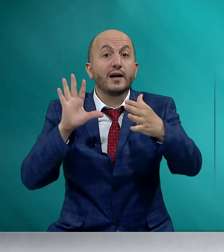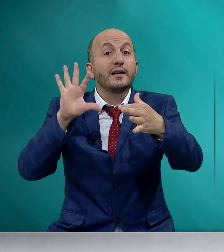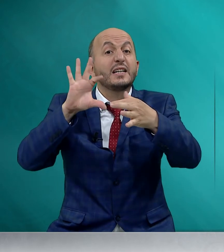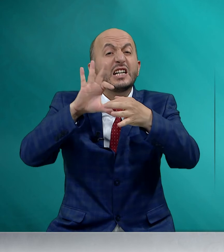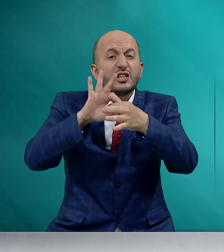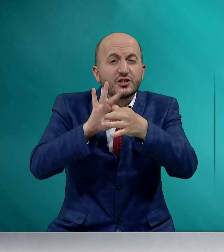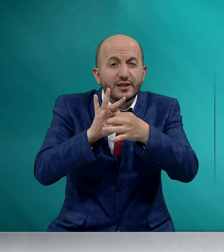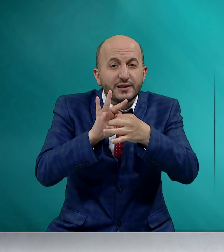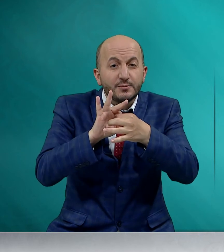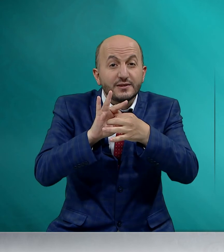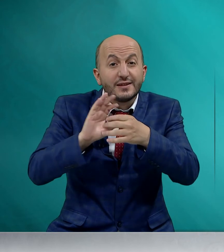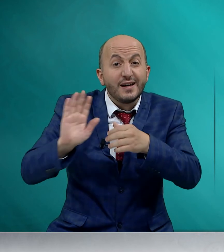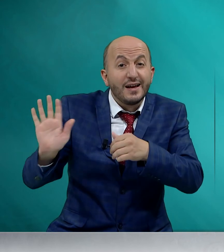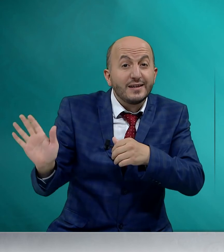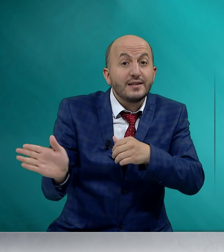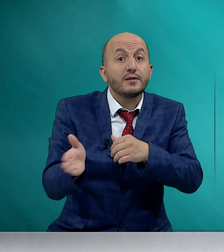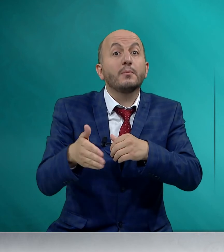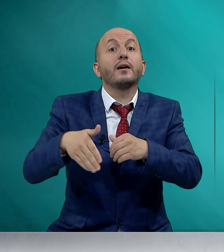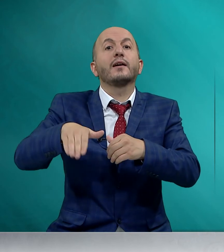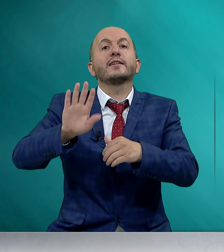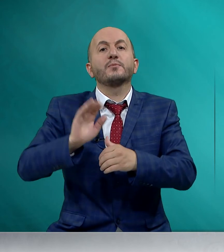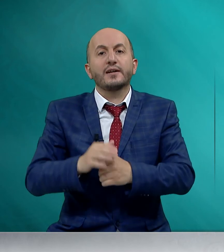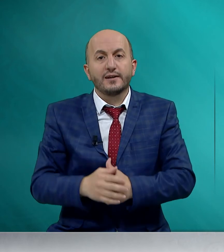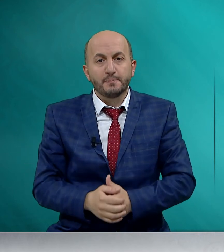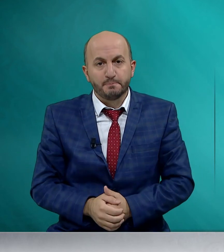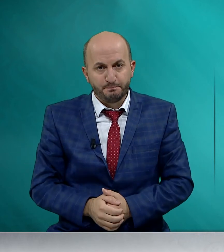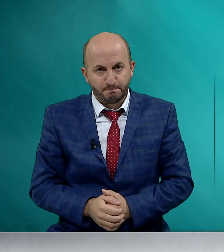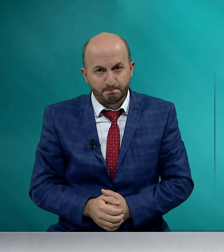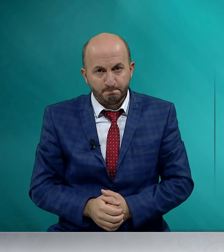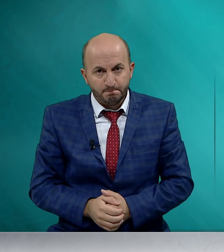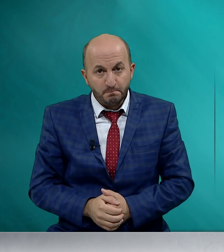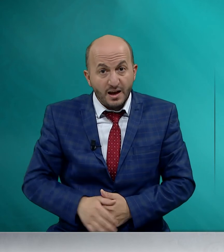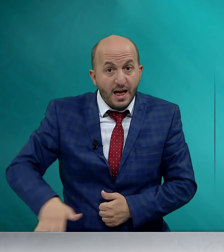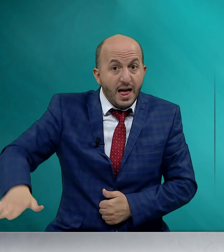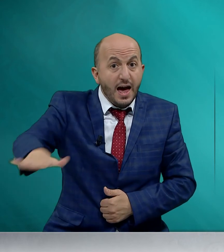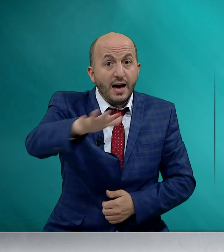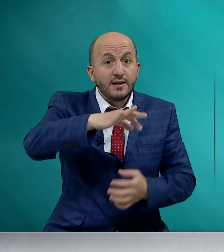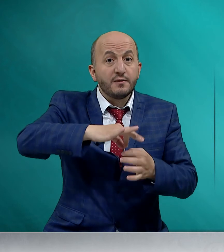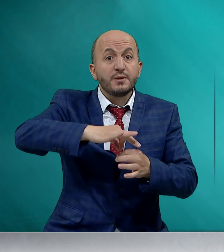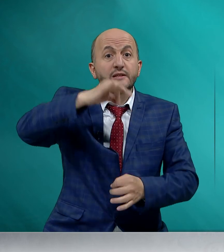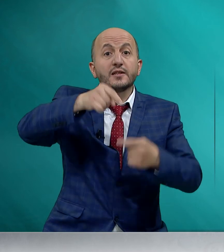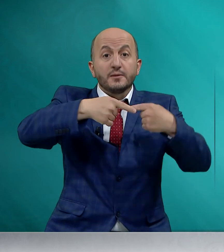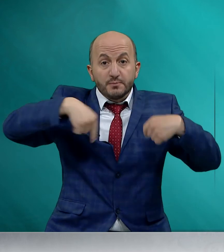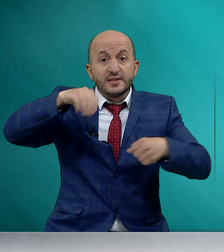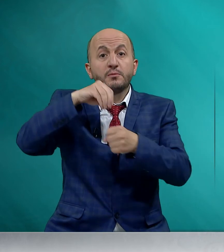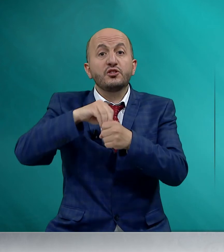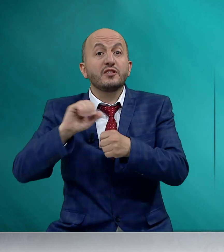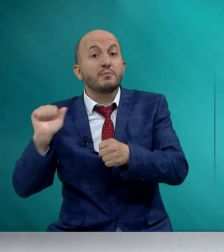ilişkilerimizi ihmal etmeyelim. Her biri bizim için bir